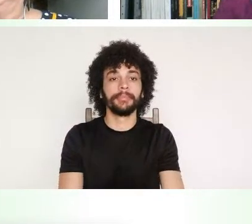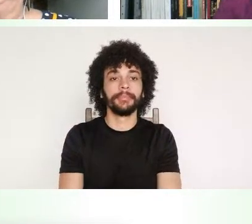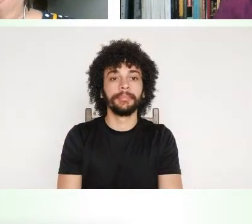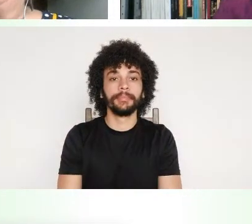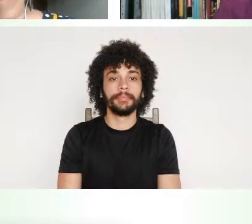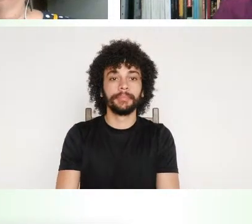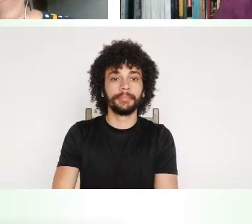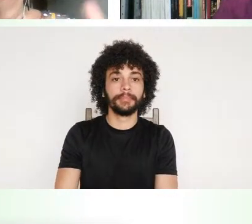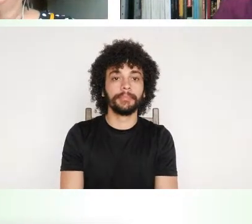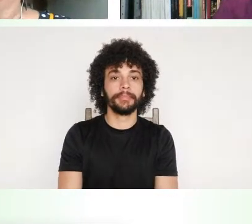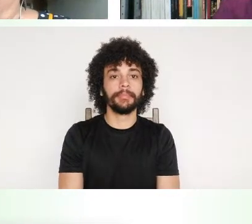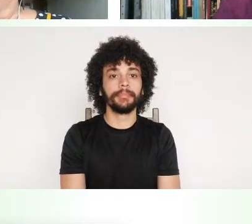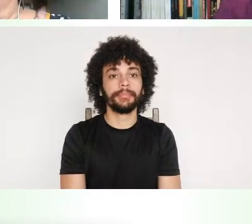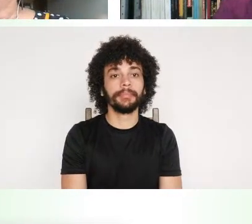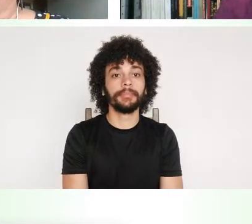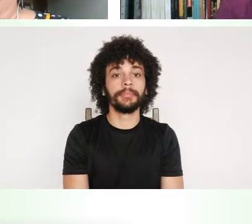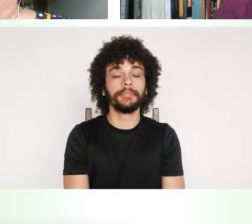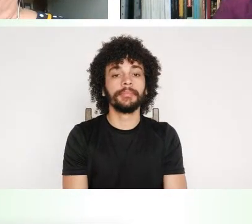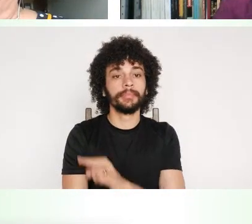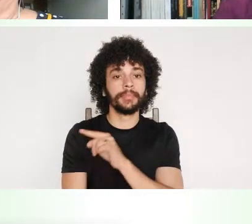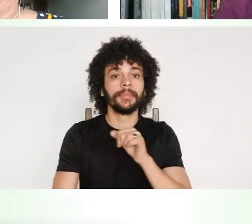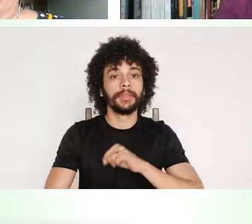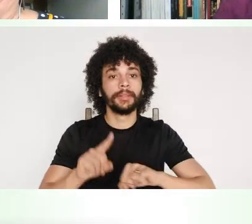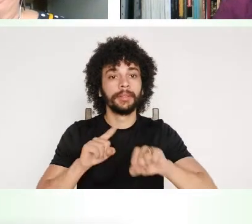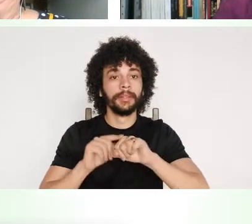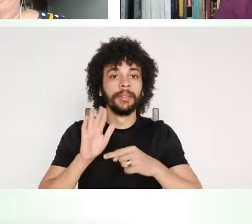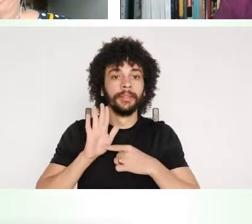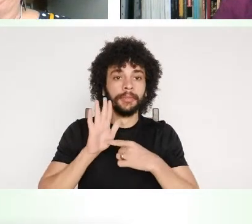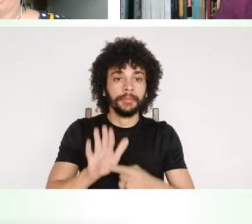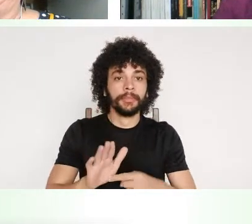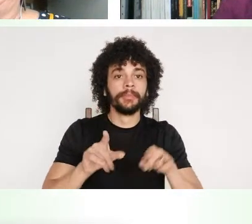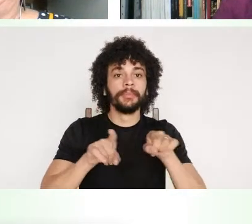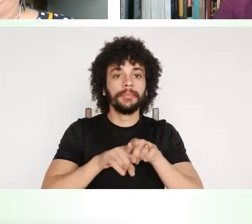né? E para a sociedade apresentar, né?